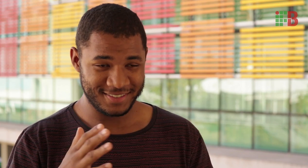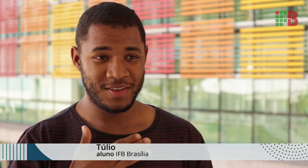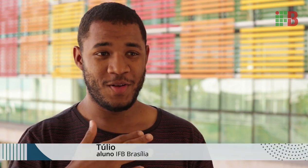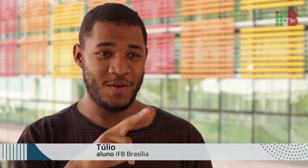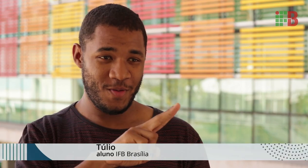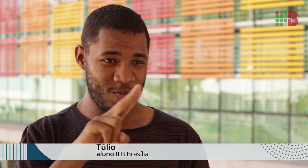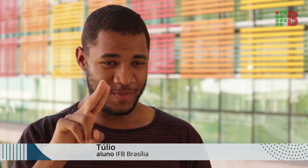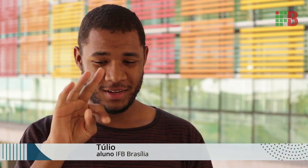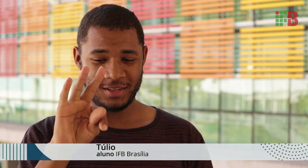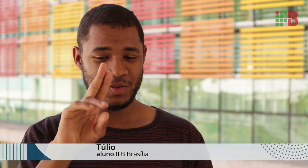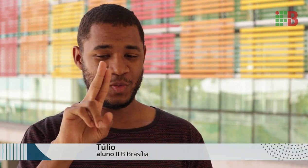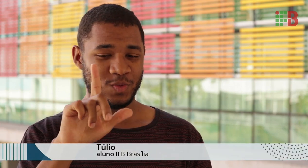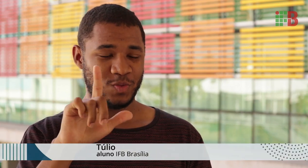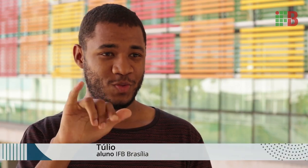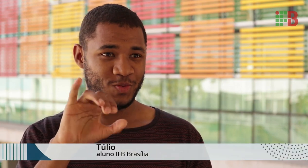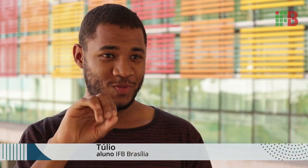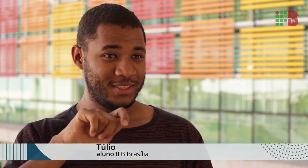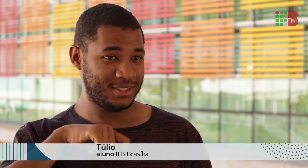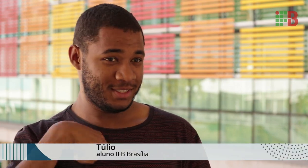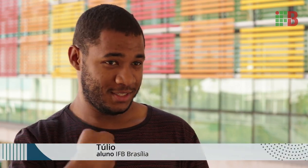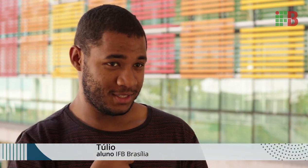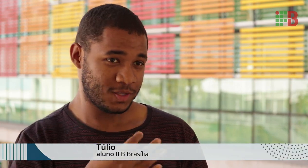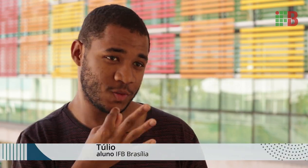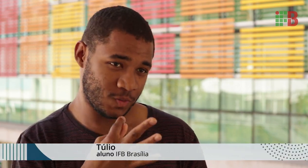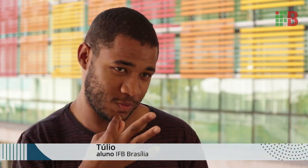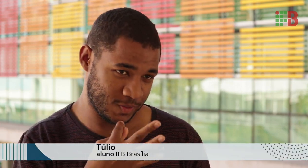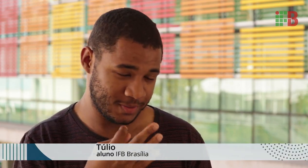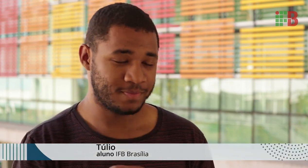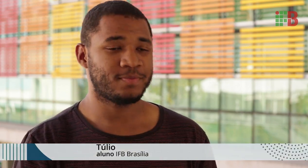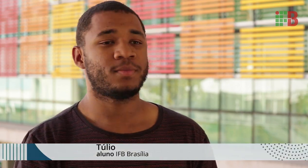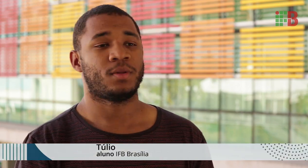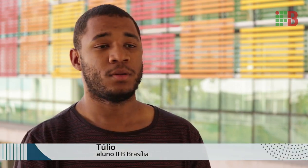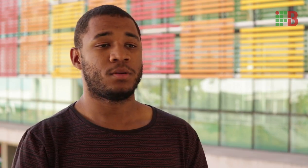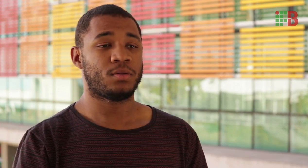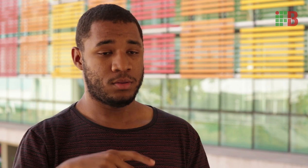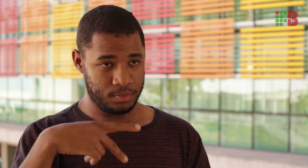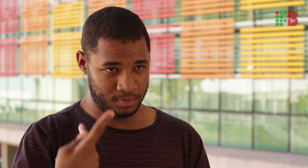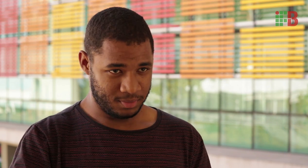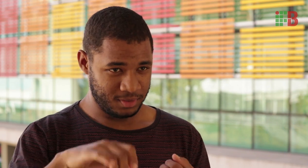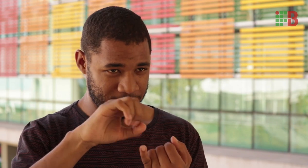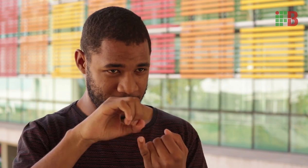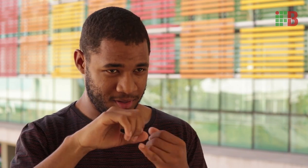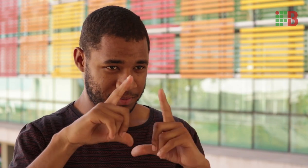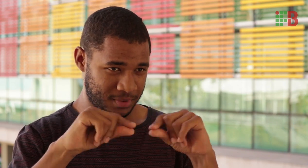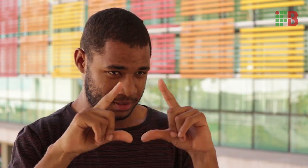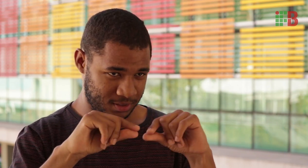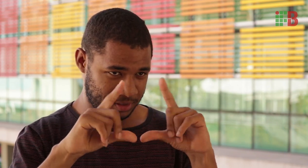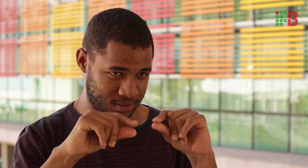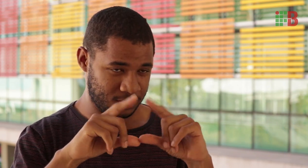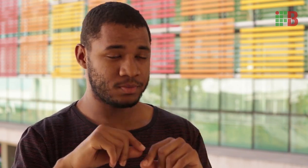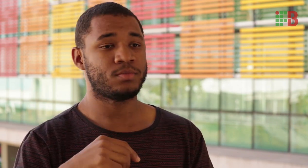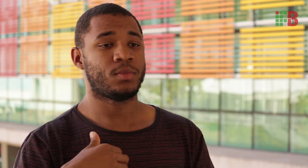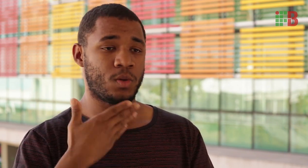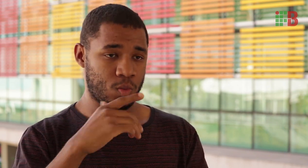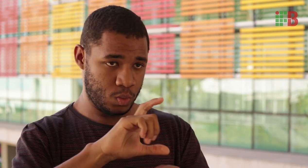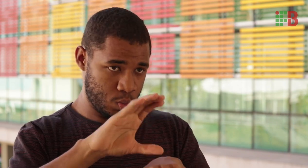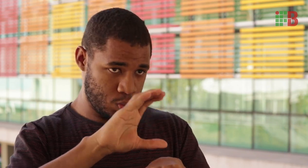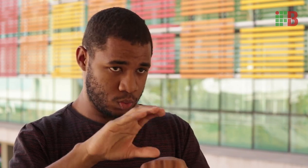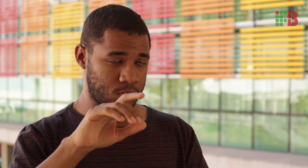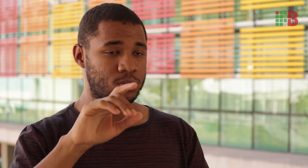meu nome é Túlio, meu sinal é esse. Sou aluna aqui do Instituto Capes Brasília, faço o